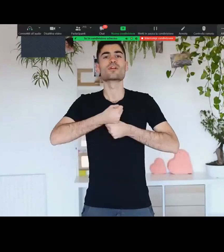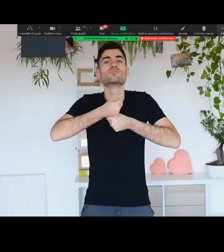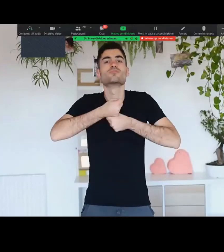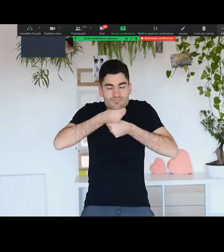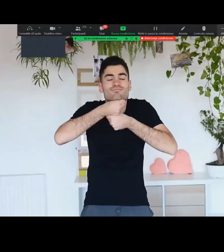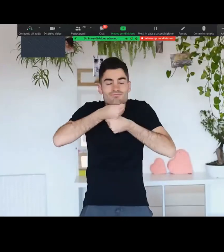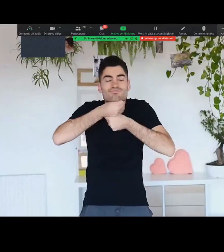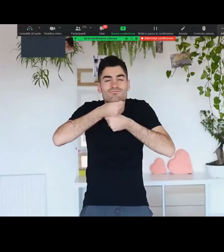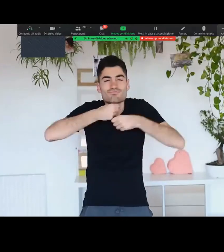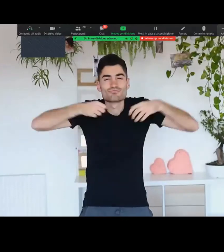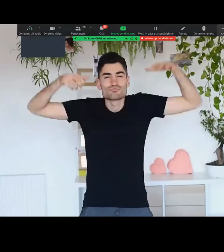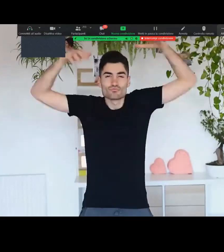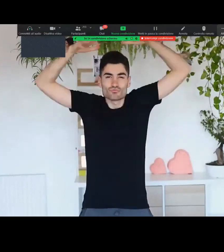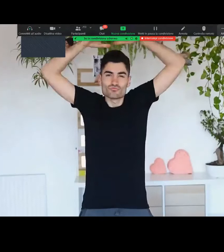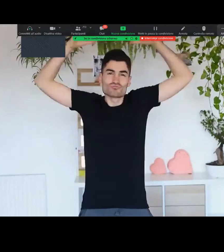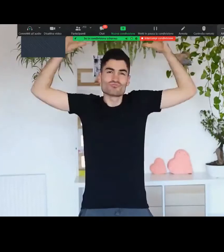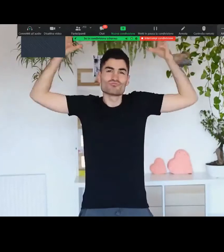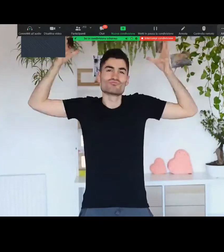Grazie. Grazie.